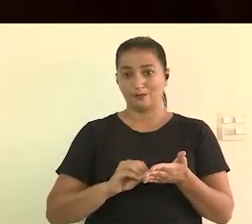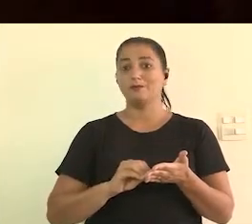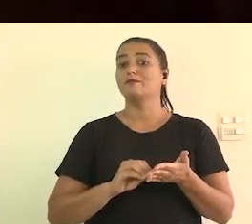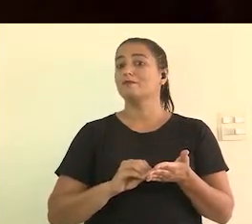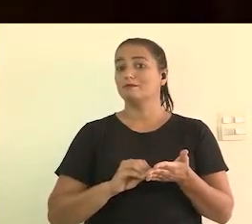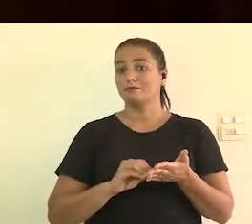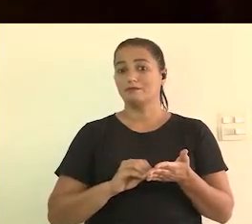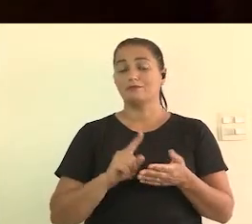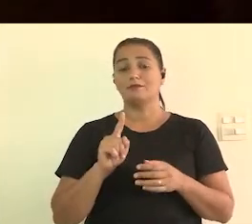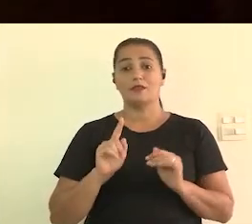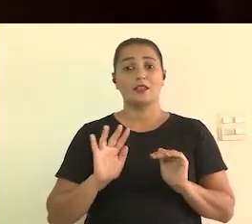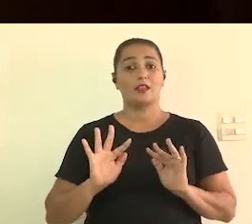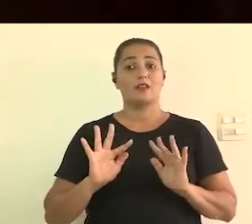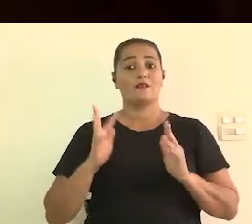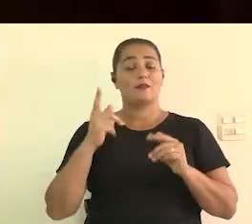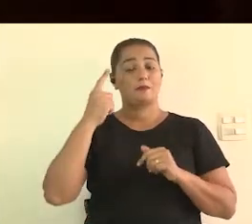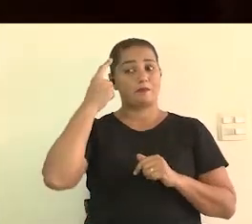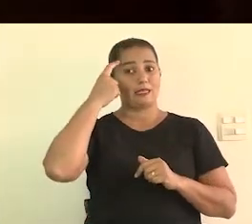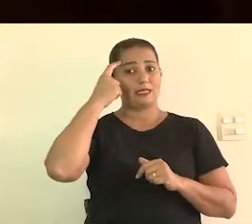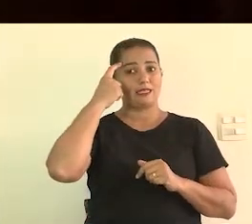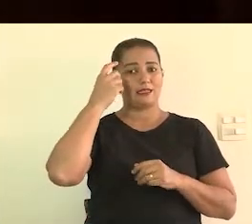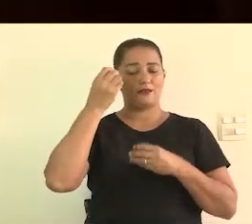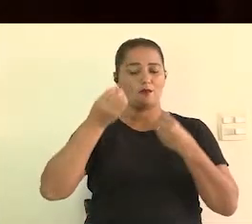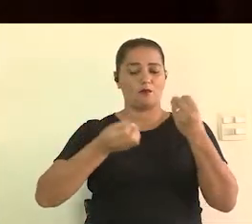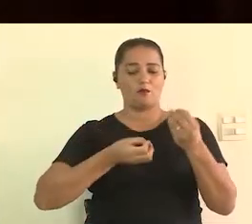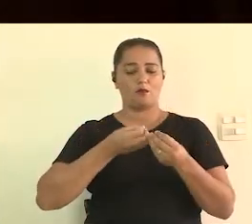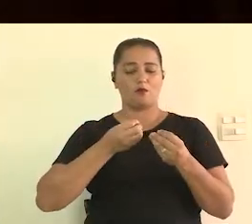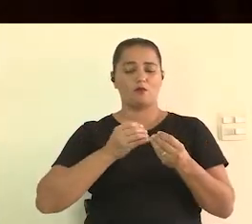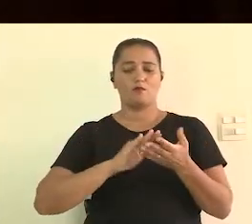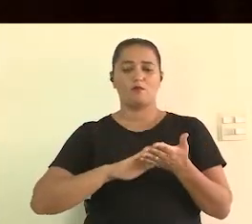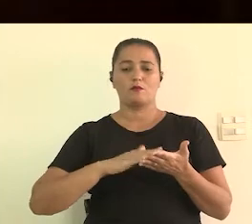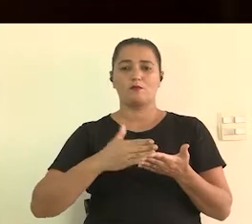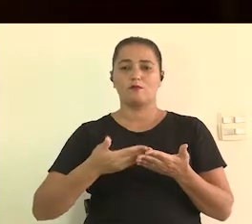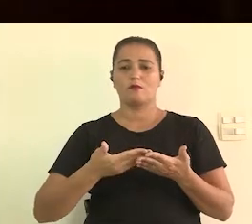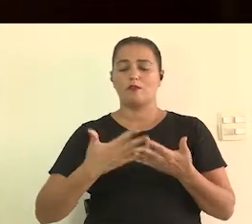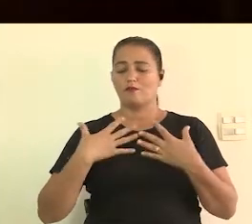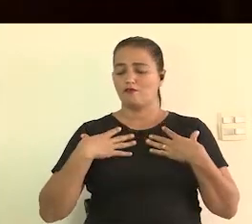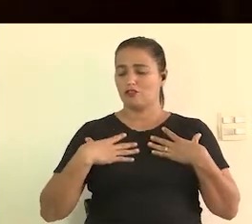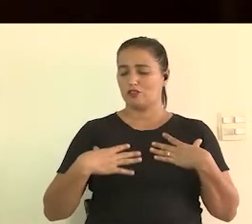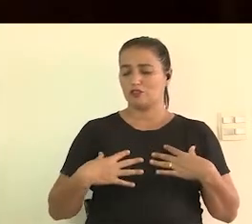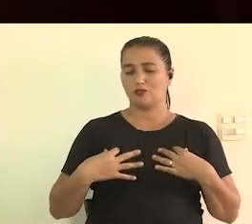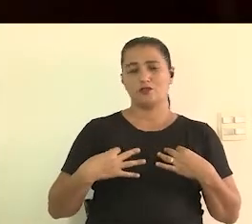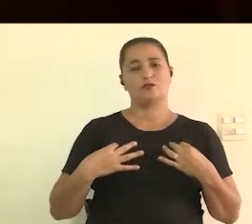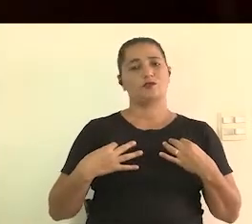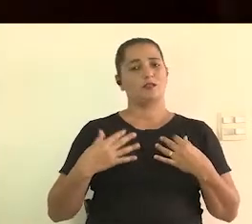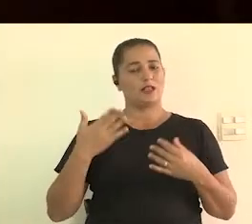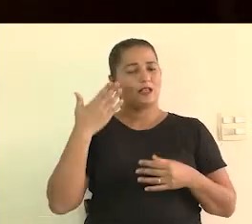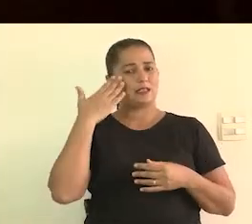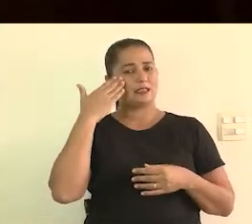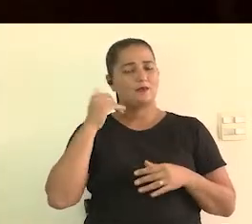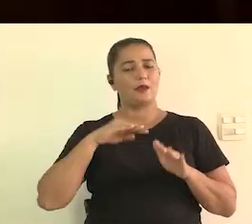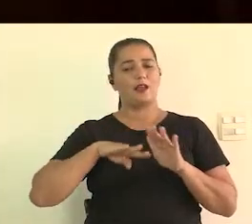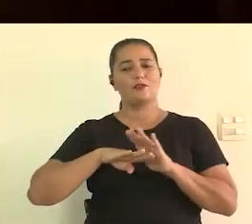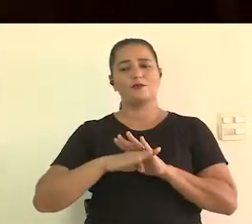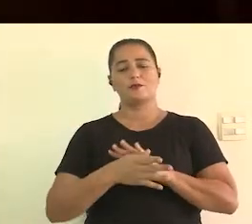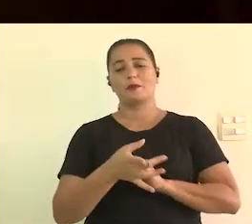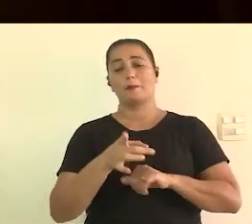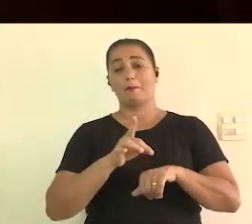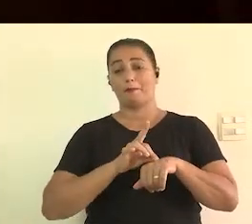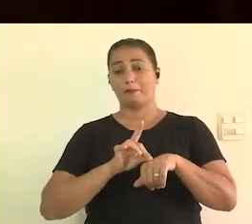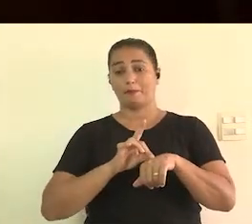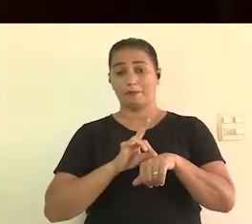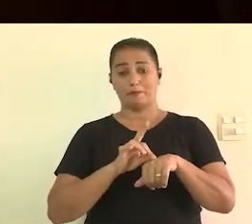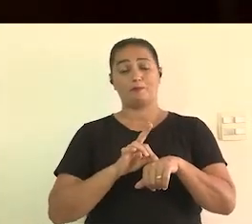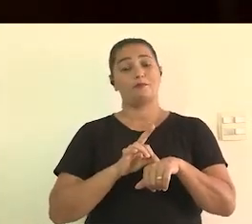e o evento precisa pensar como esse intérprete vai estar vestido porque claro a gente se acostumou com o clássico